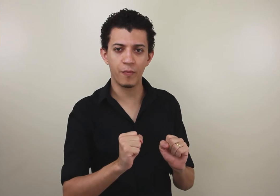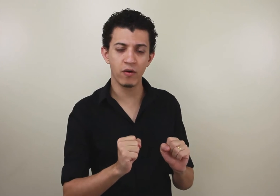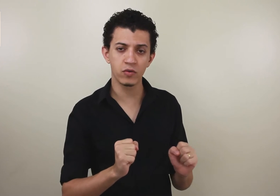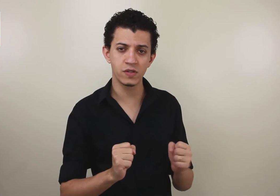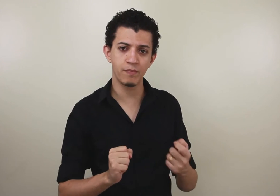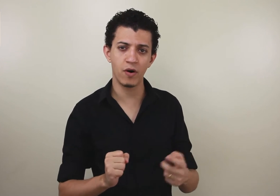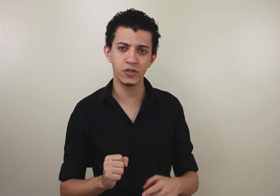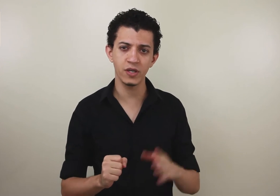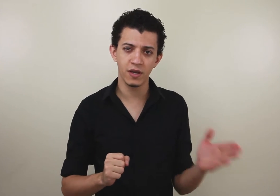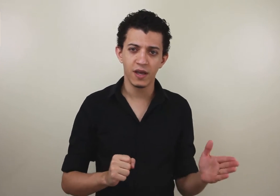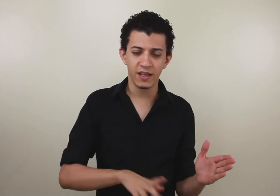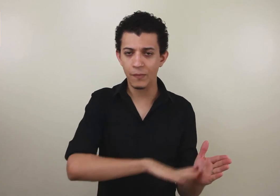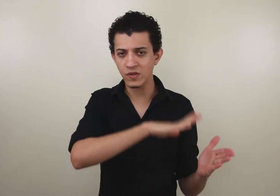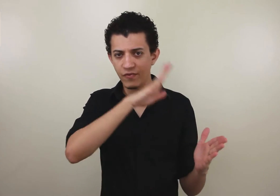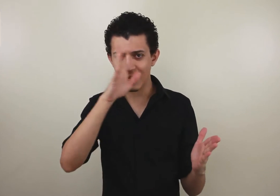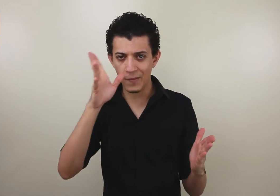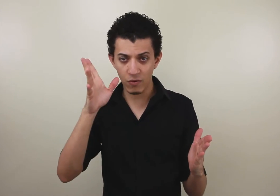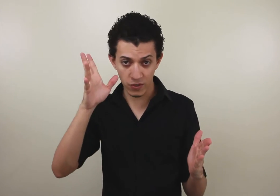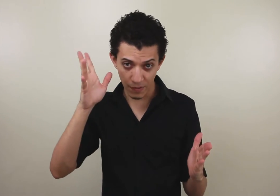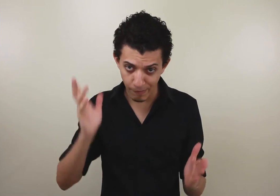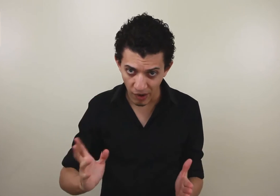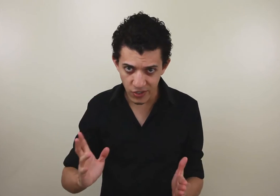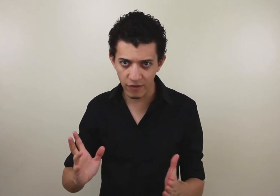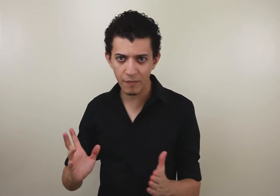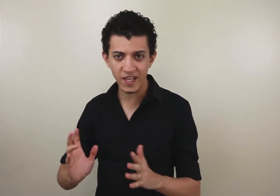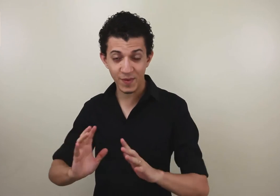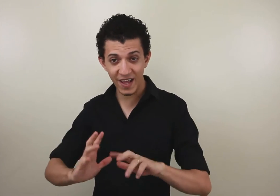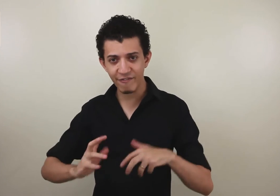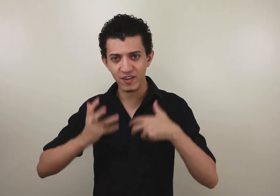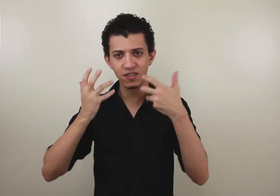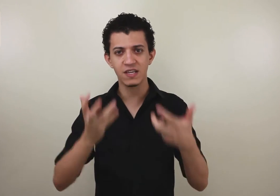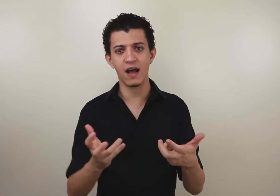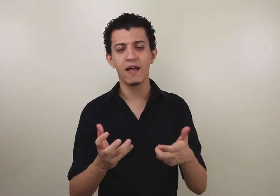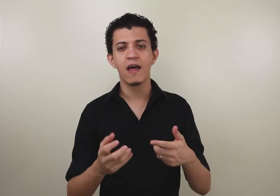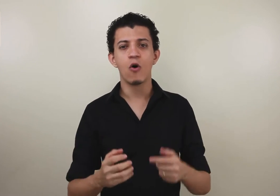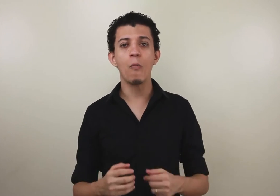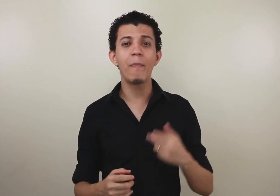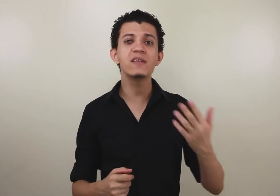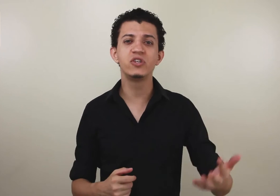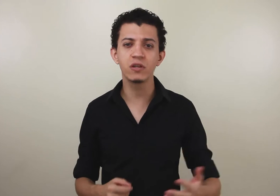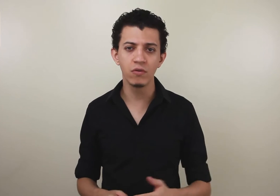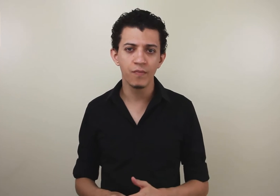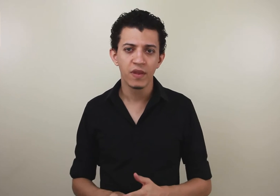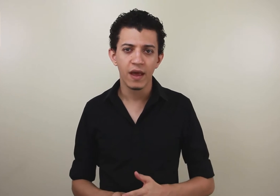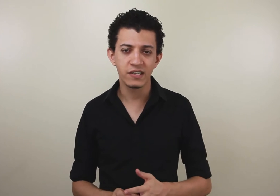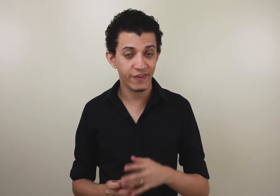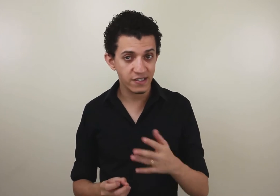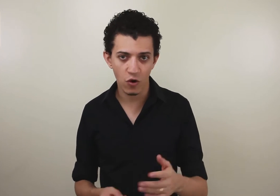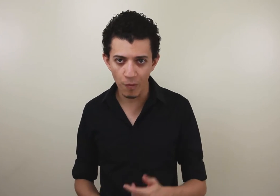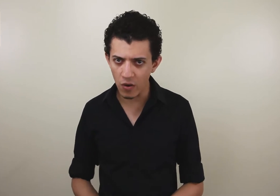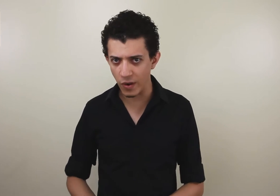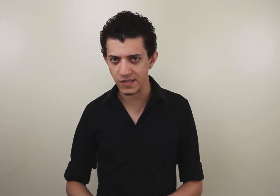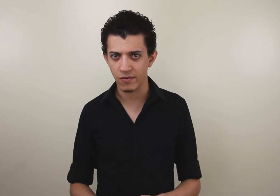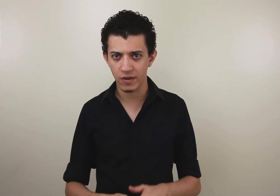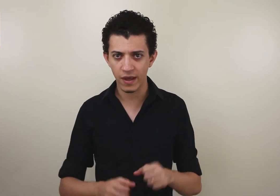Perguntou se pode, depois, afinal, perguntou se pode novamente, para enfatizar o pedido de fazer alguma coisa, ok?